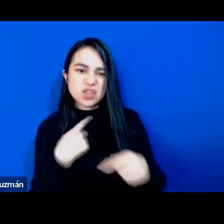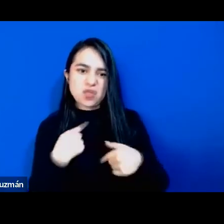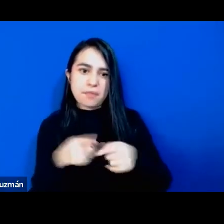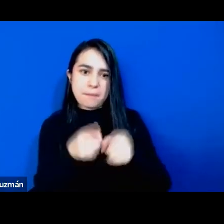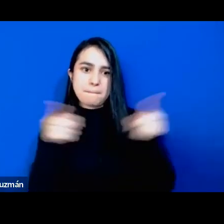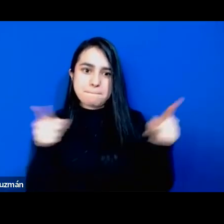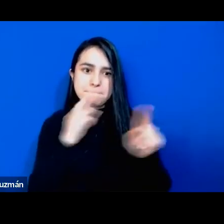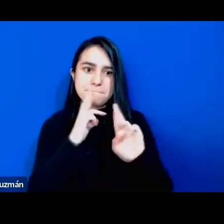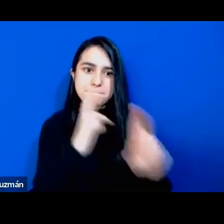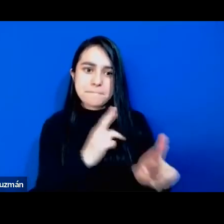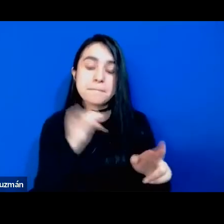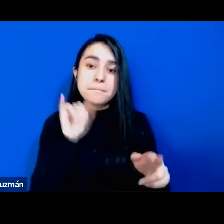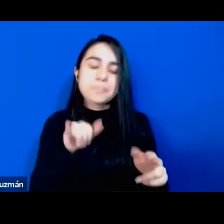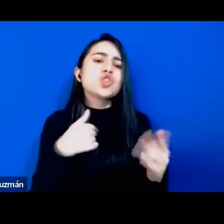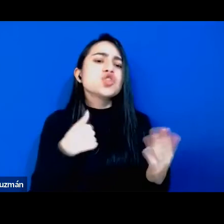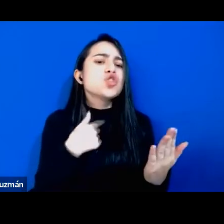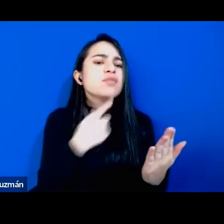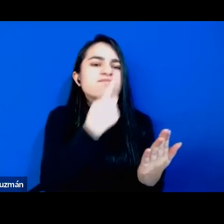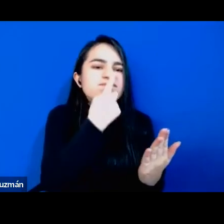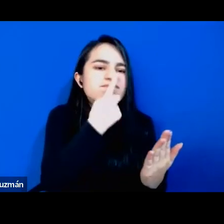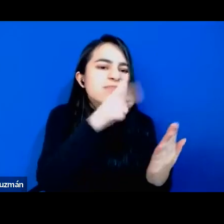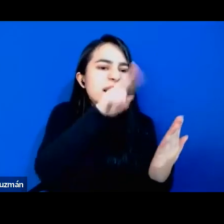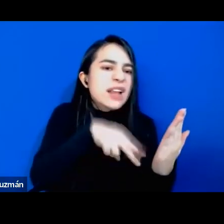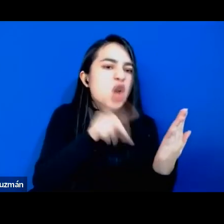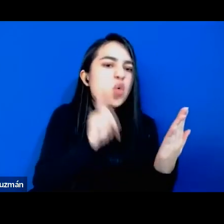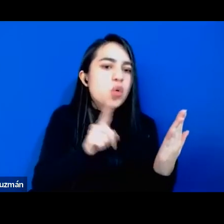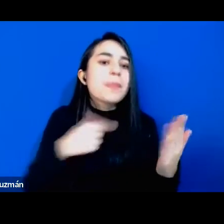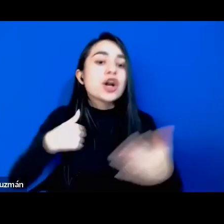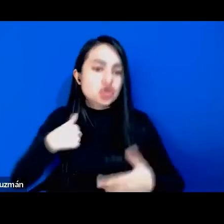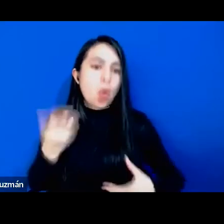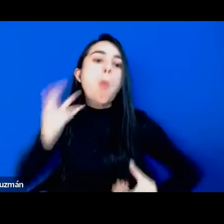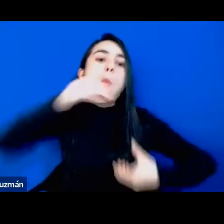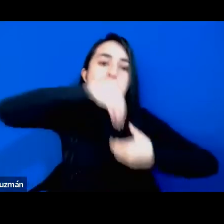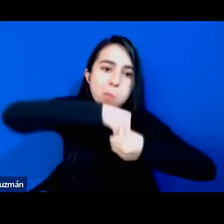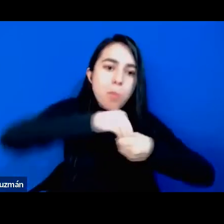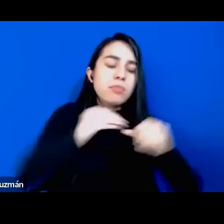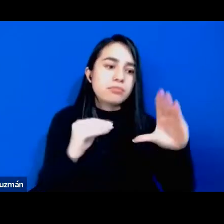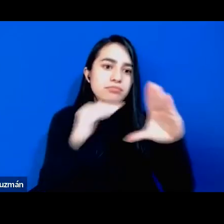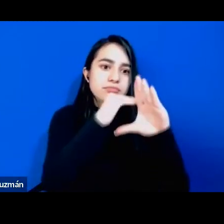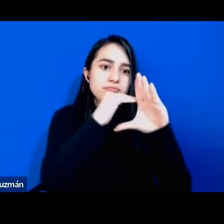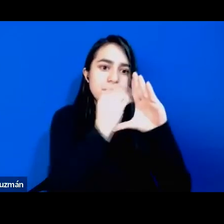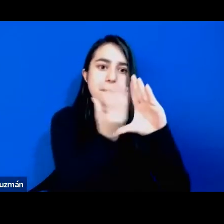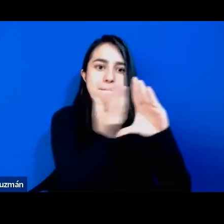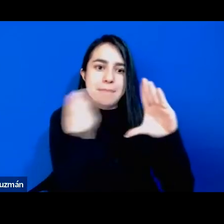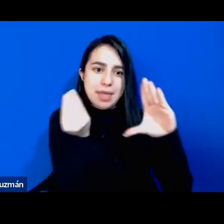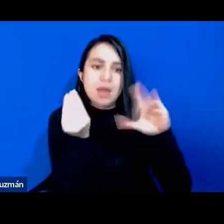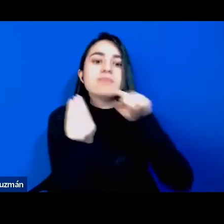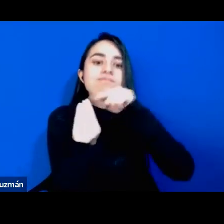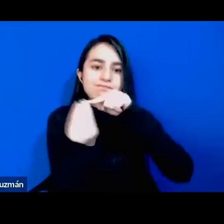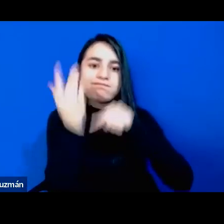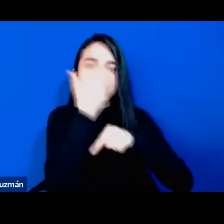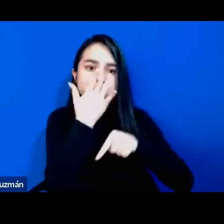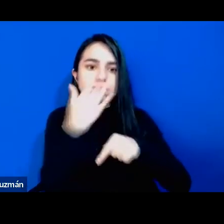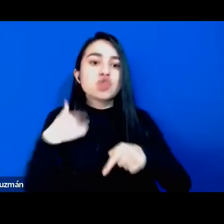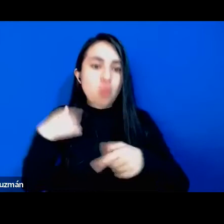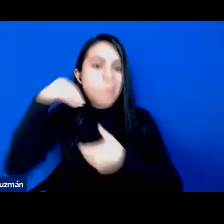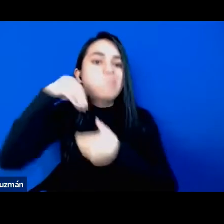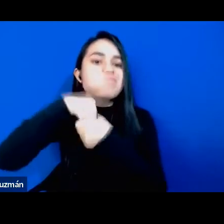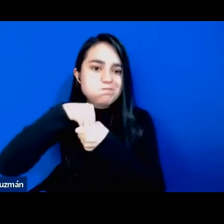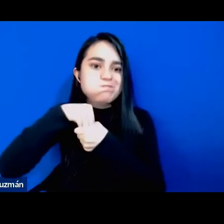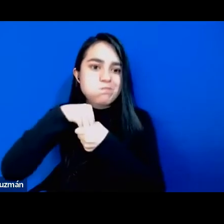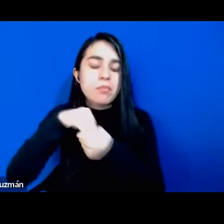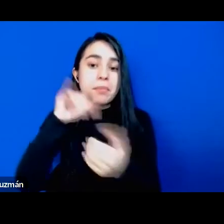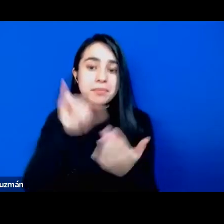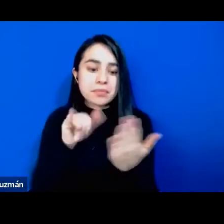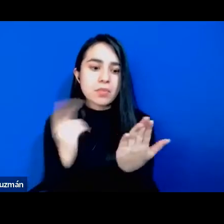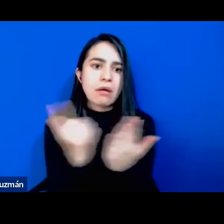también me acerco a este libro porque soy parte de esa clase media negra hoy o sea lo que he encontrado en él a partir de